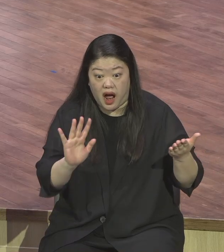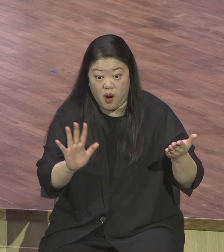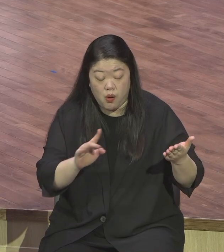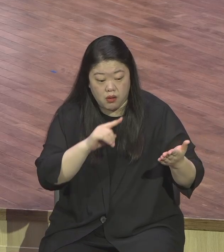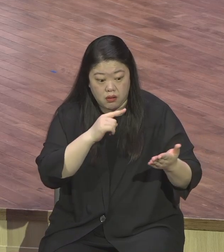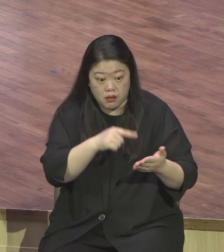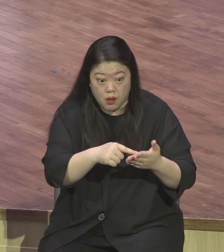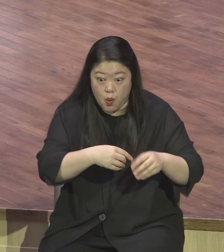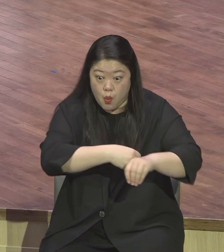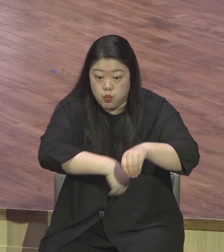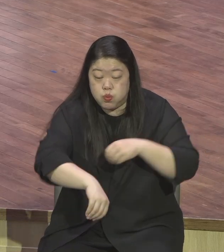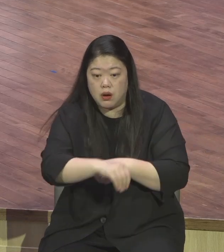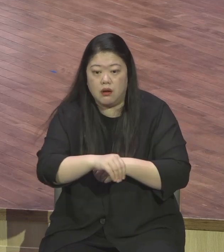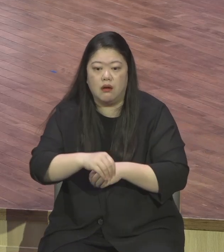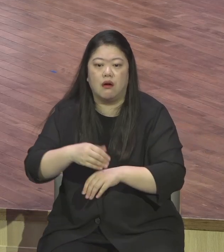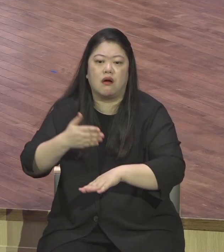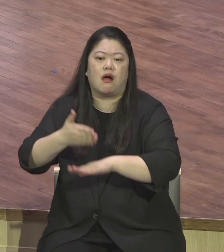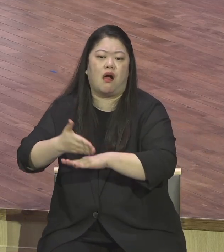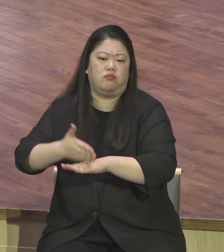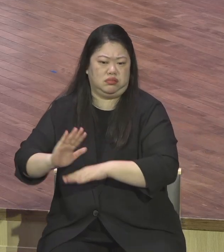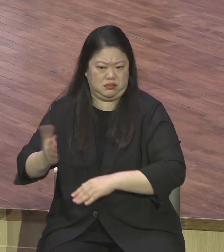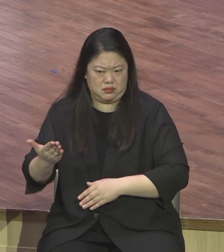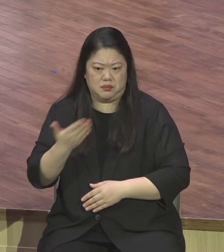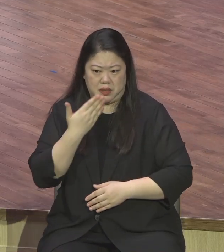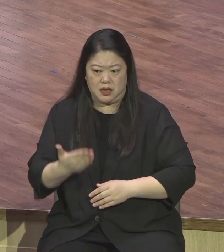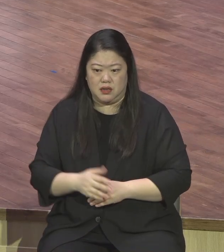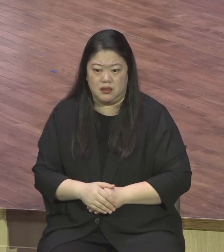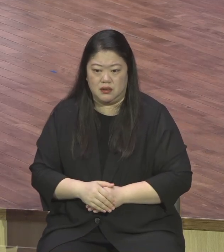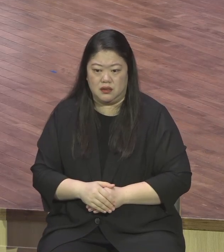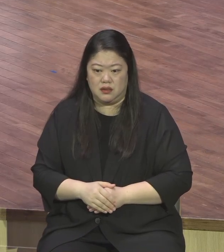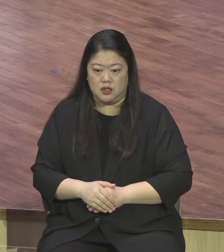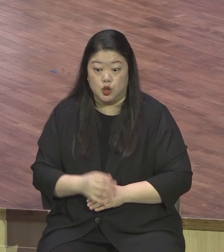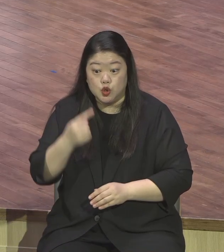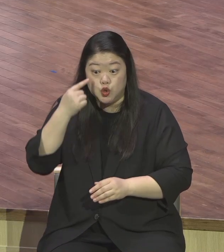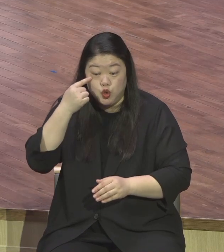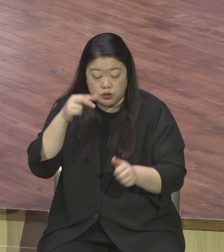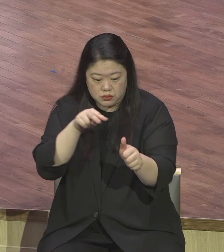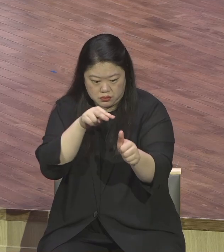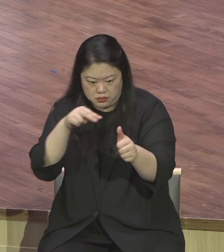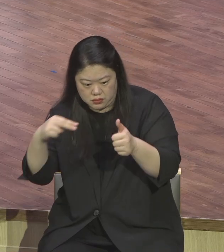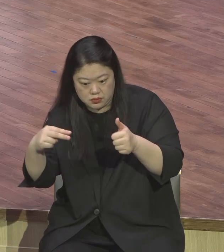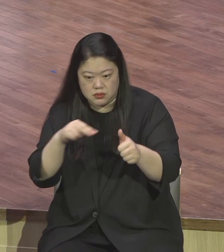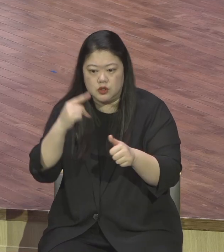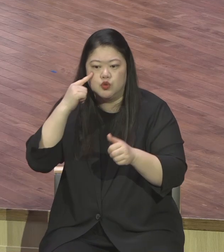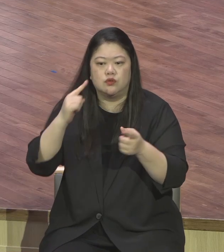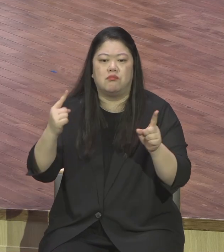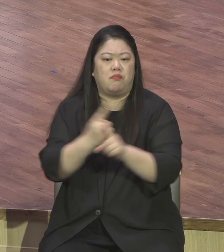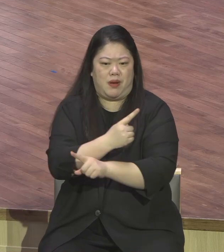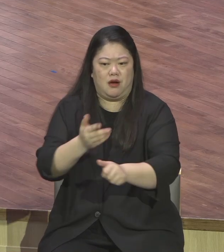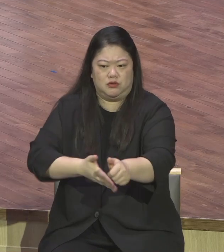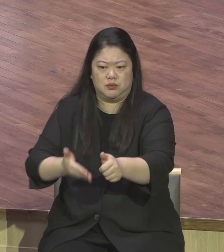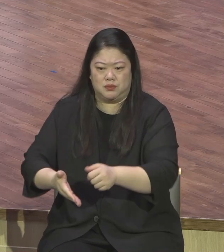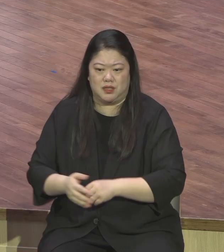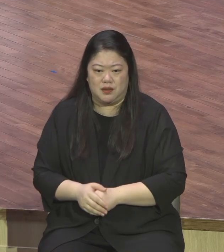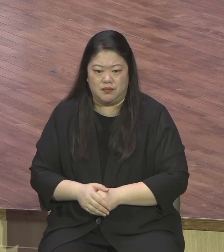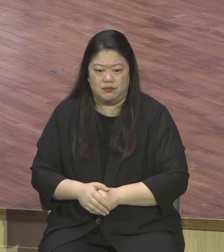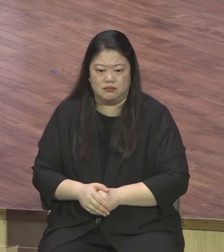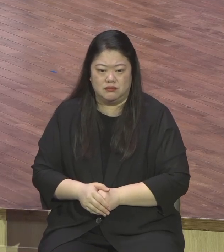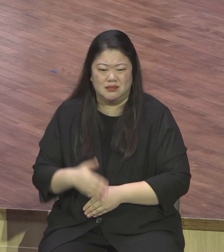실패했어요 오늘부터 감사받고 그것이 도리없 유익이 되고 사명이 된다 다그에 미워있지 말고 후회만 하고 있지